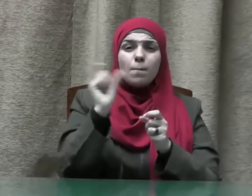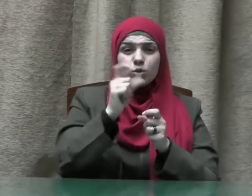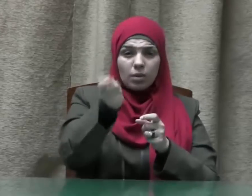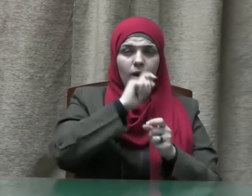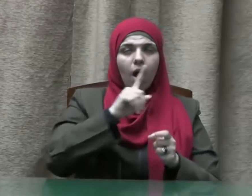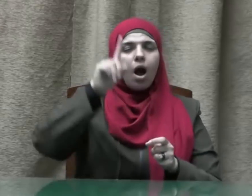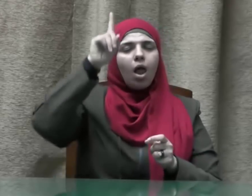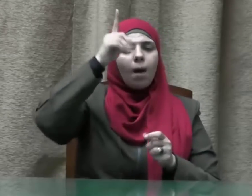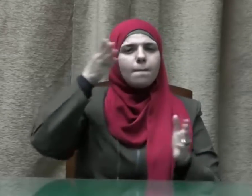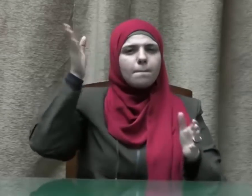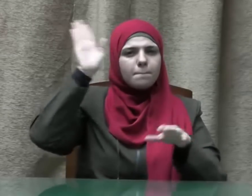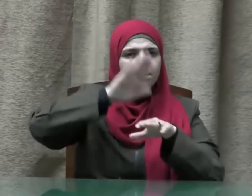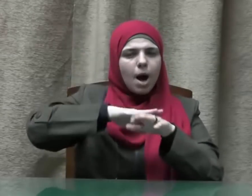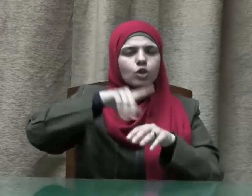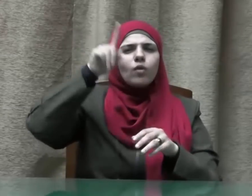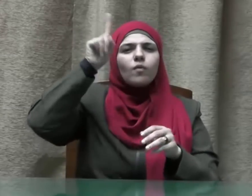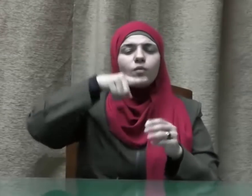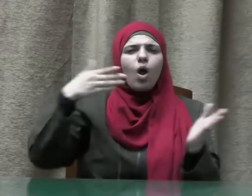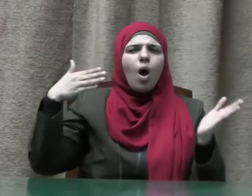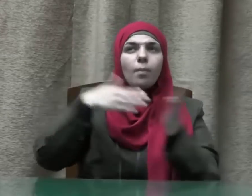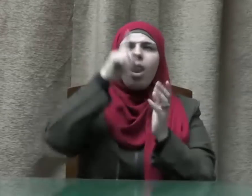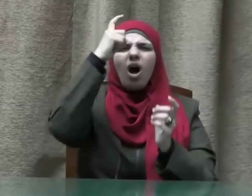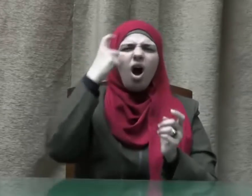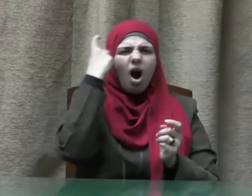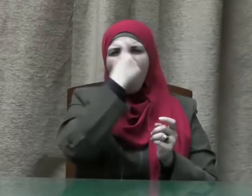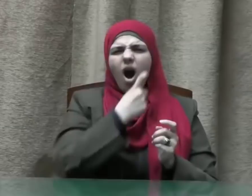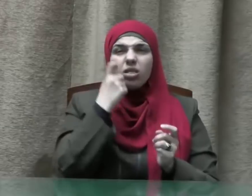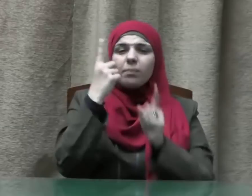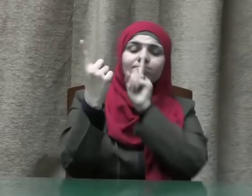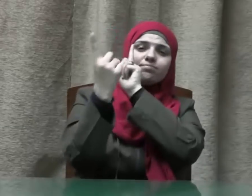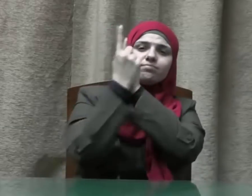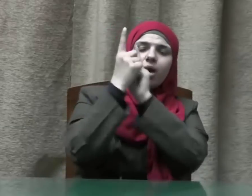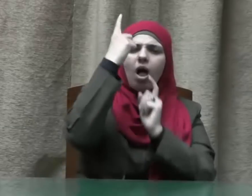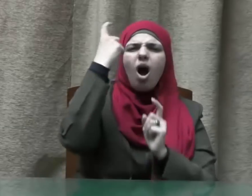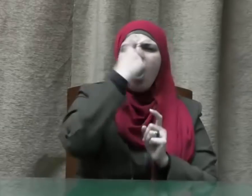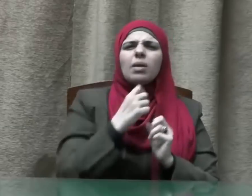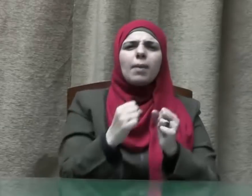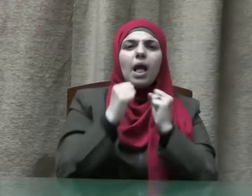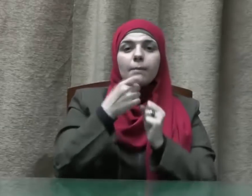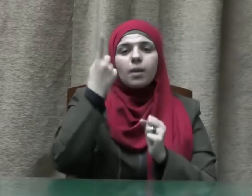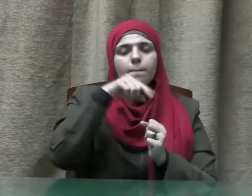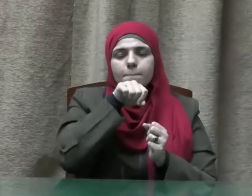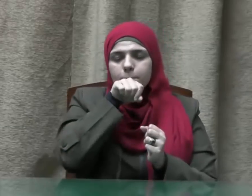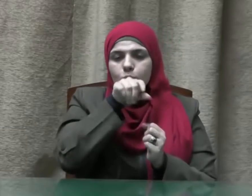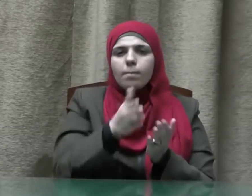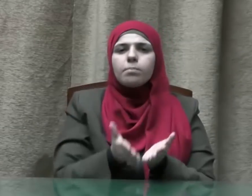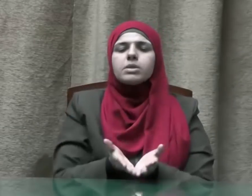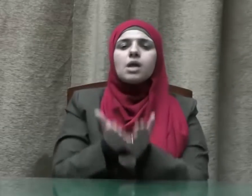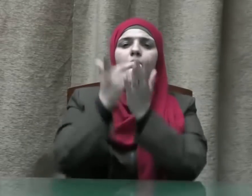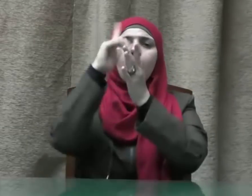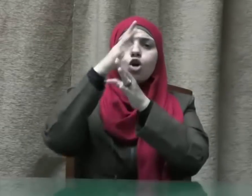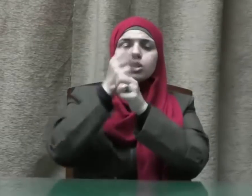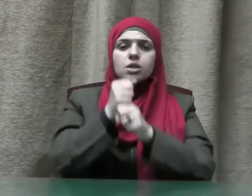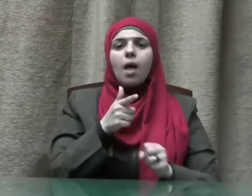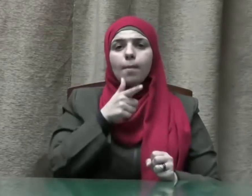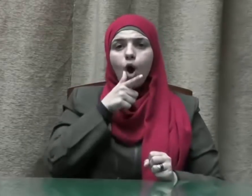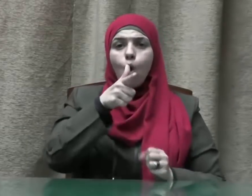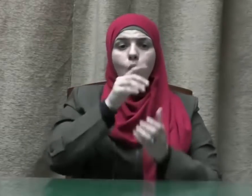الله وهو عليه غضان وكان صلى الله عليه وسلم يقول لأصحابه